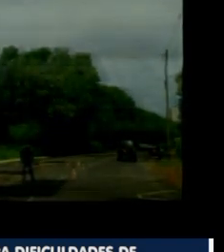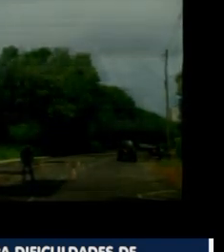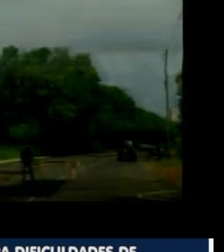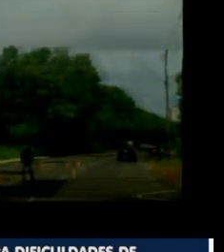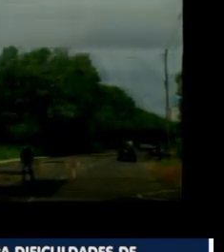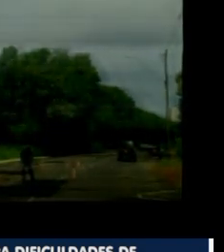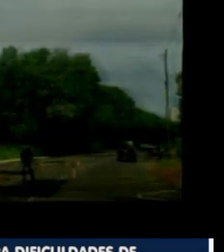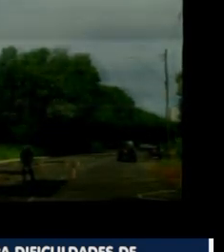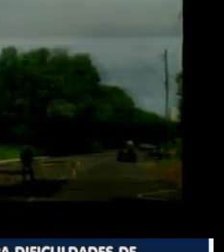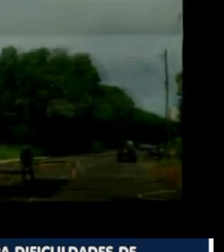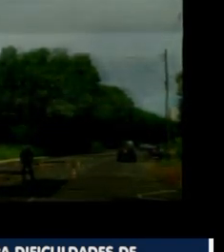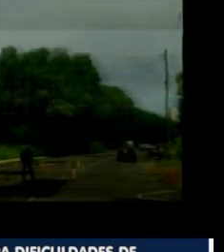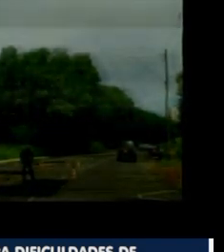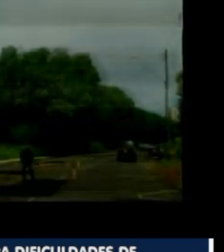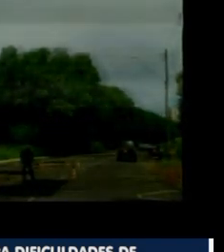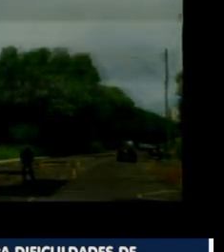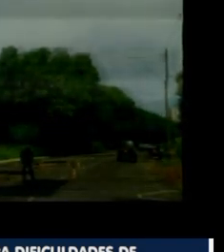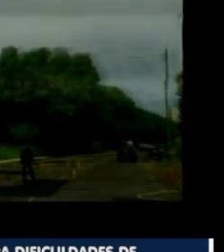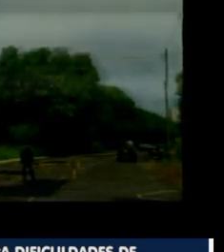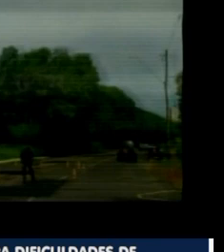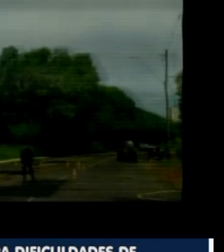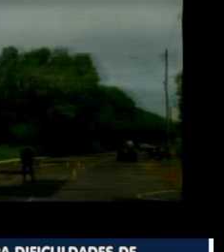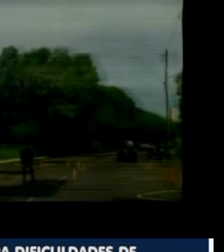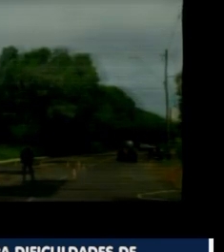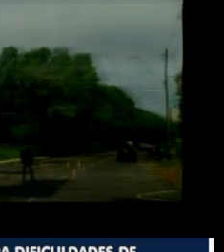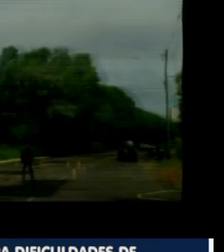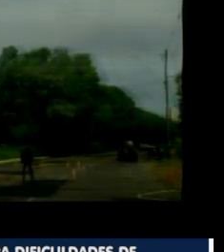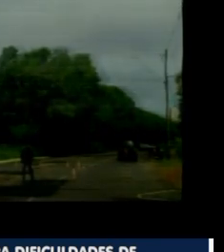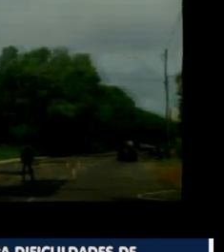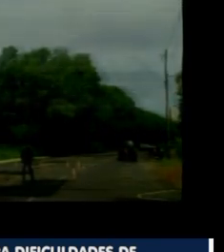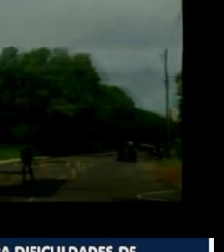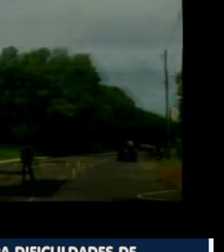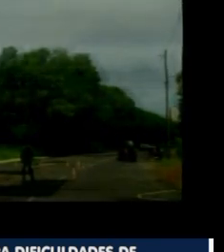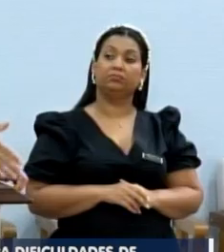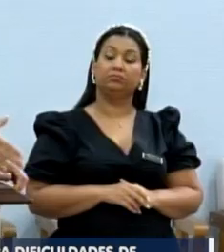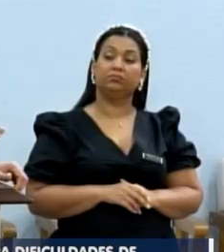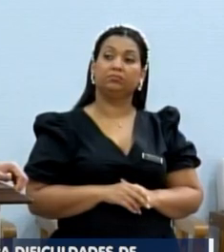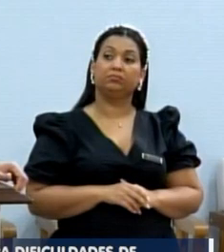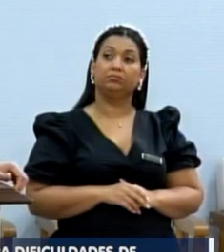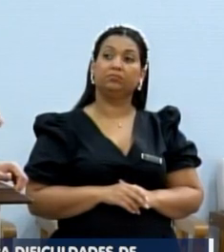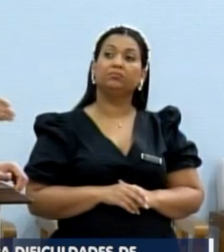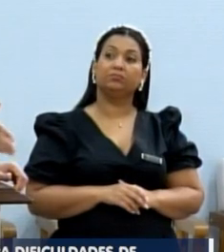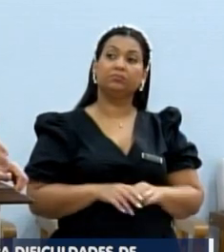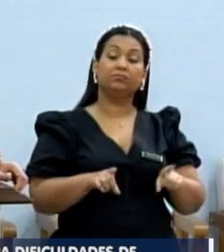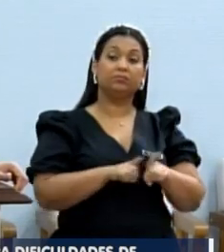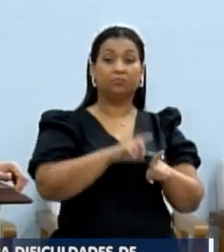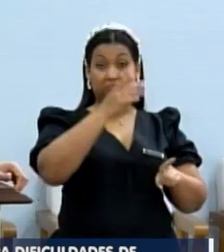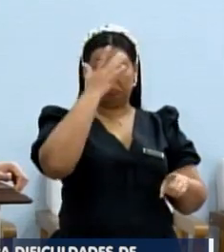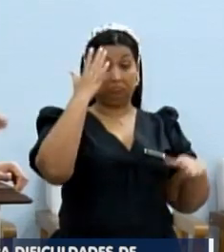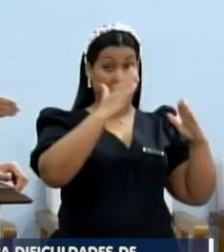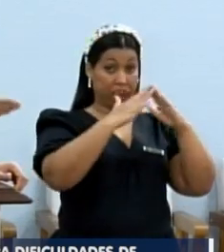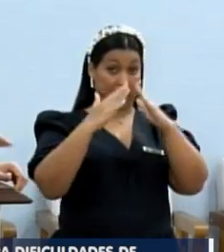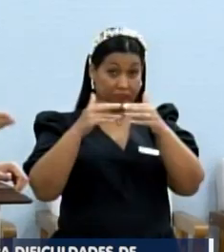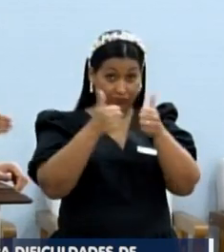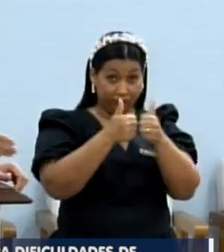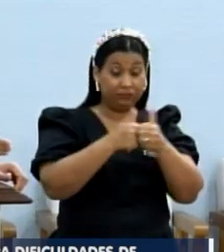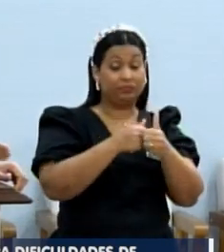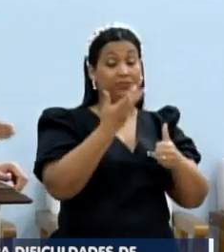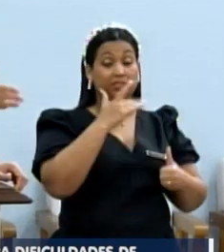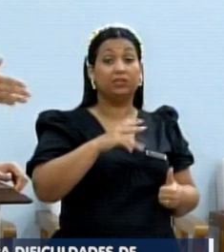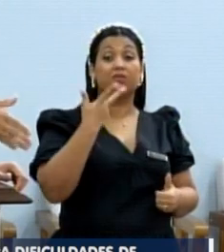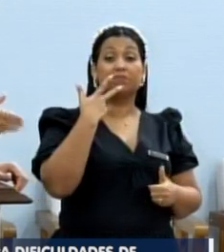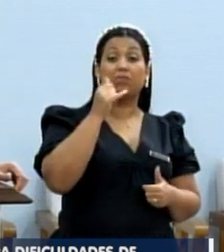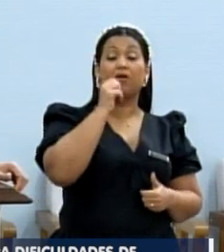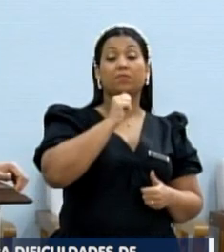não só do Jardim Gabriela, mas dos moradores em geral, porque tem moradores de outros bairros que têm suas crianças ali, né, os pais,